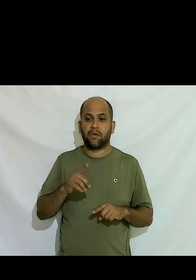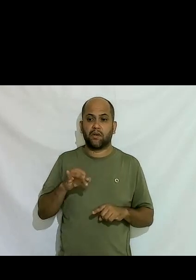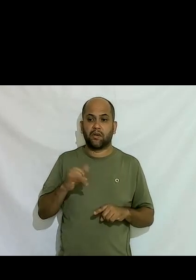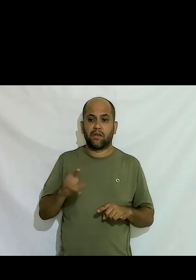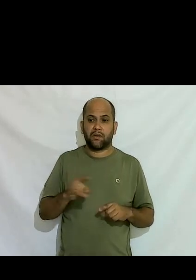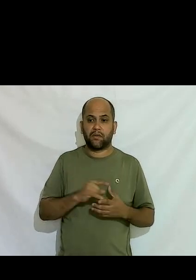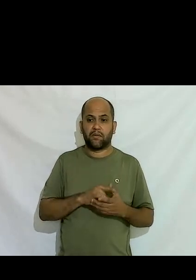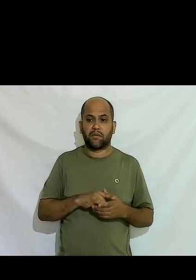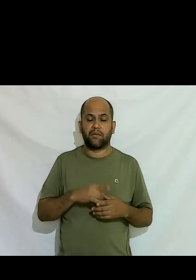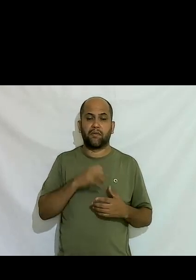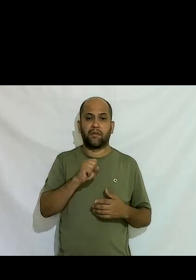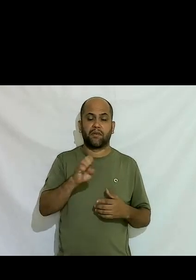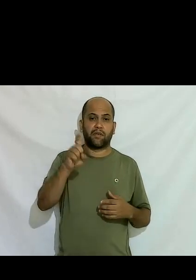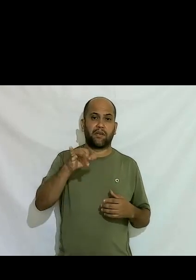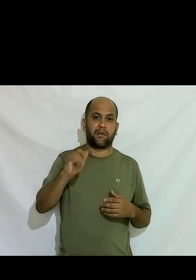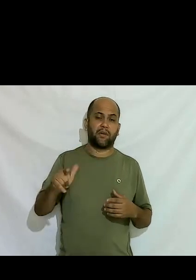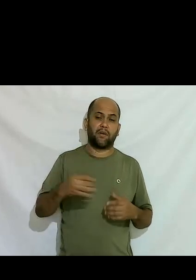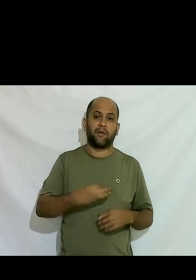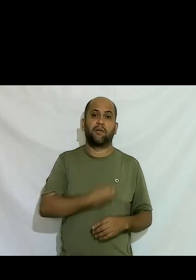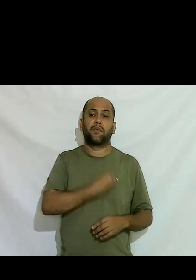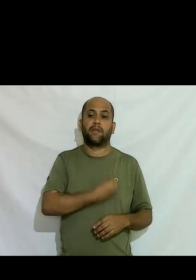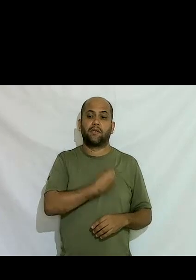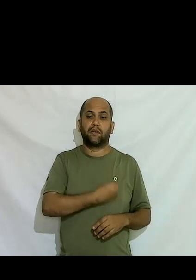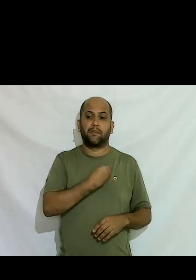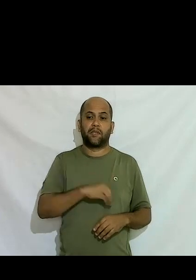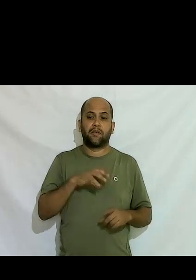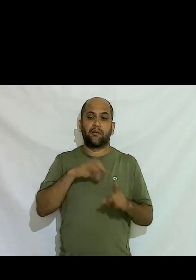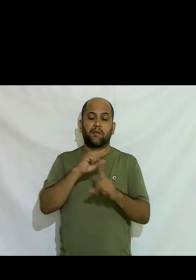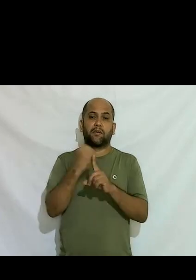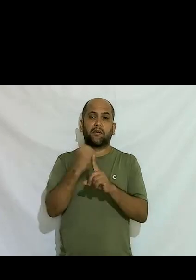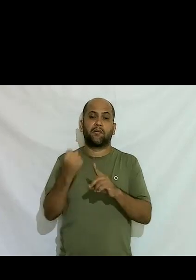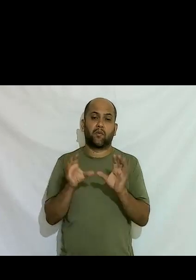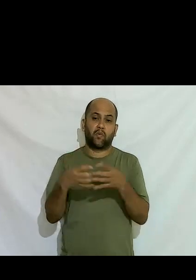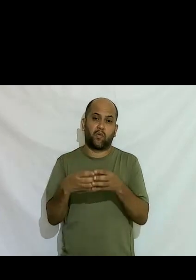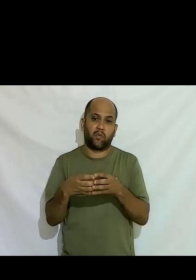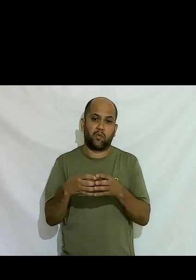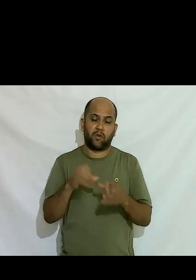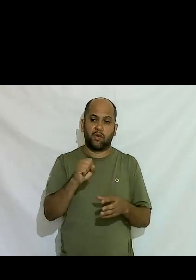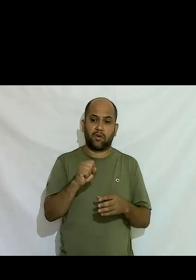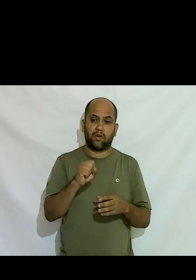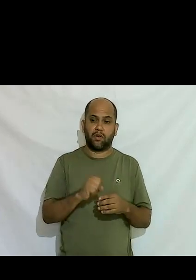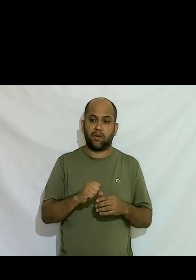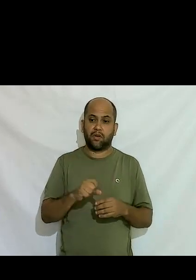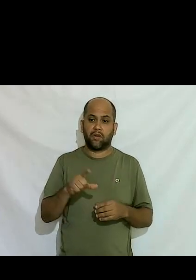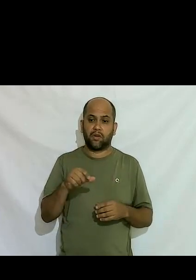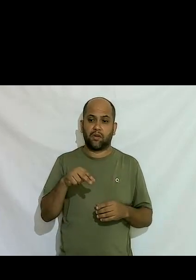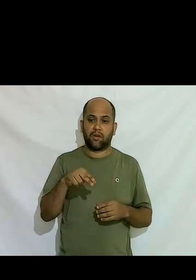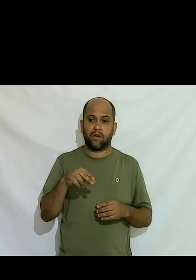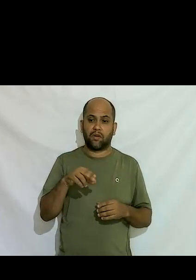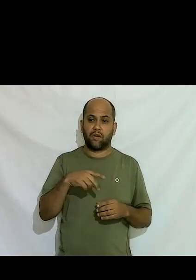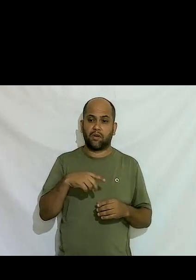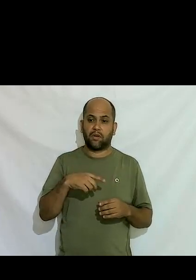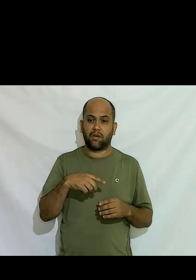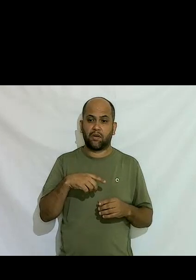sexual eu participei com a associação com a WOS né que a chama de WOS que o Ombro Social for Sexual